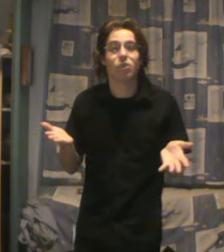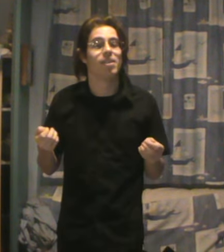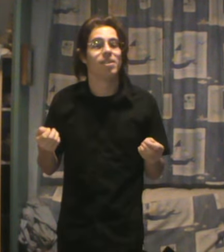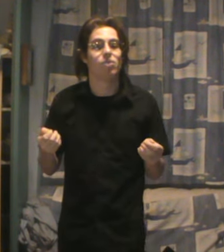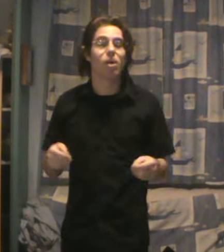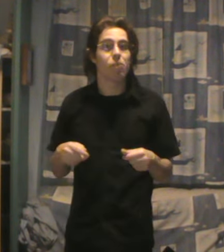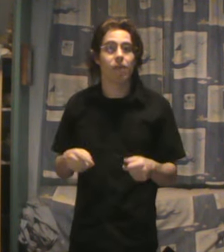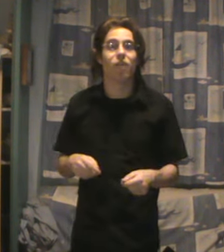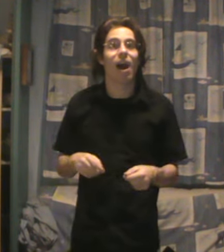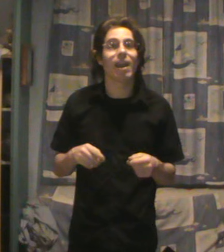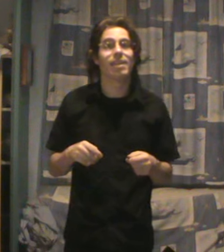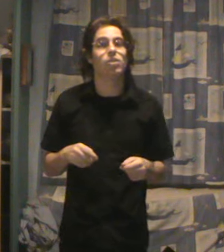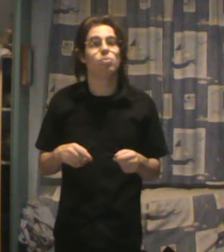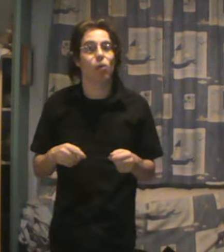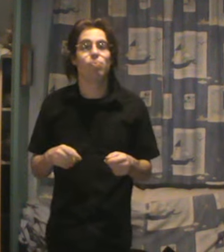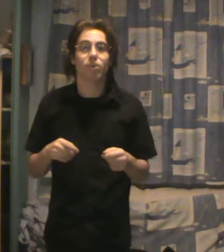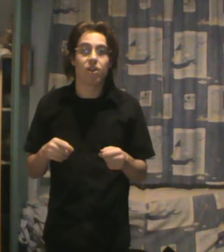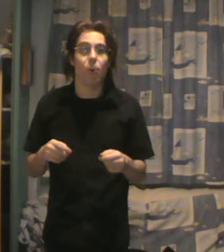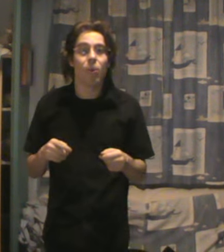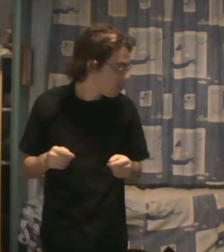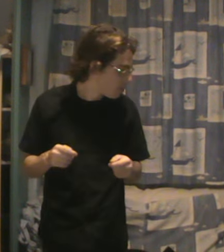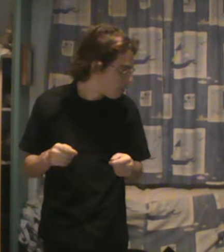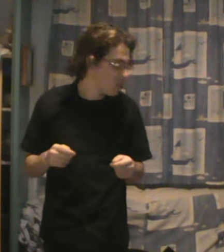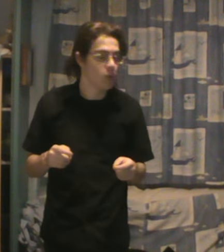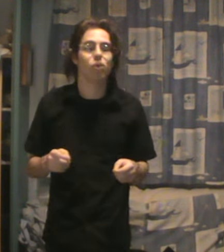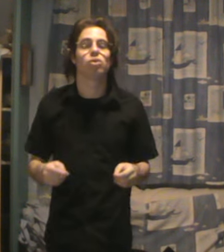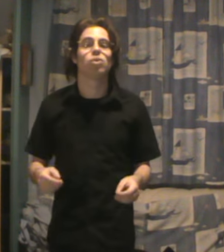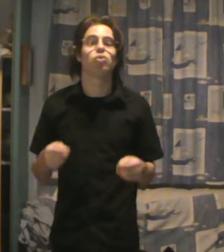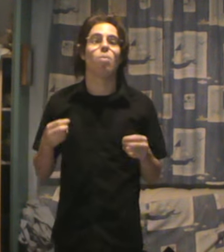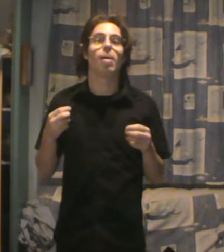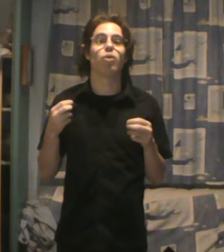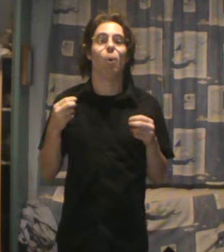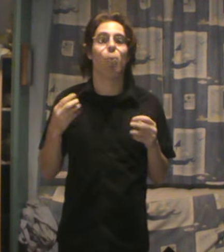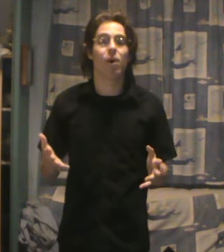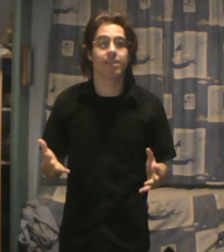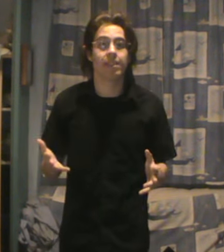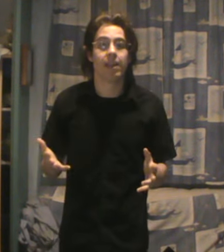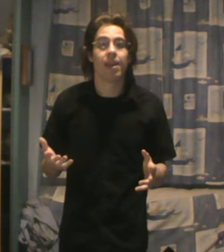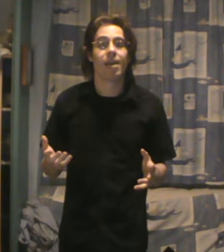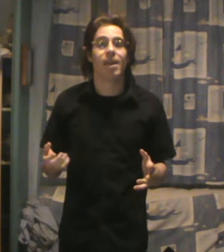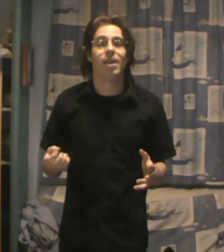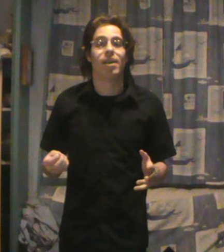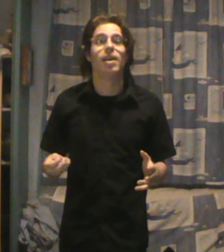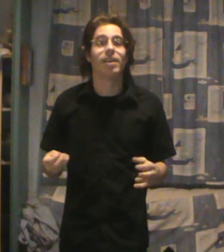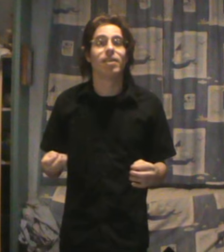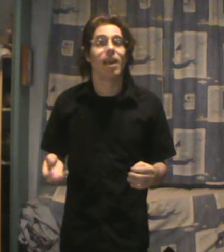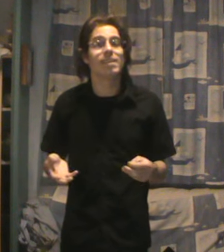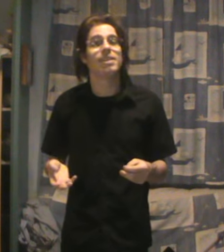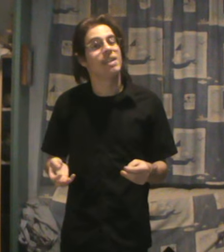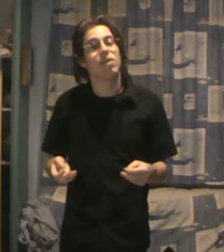Donc, à un moment, il va falloir arrêter de nous prendre pour des cons en nous ressortant toujours le même argument moisi et essayer d'avoir